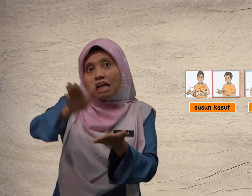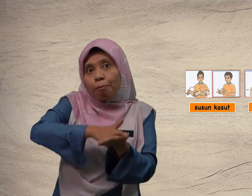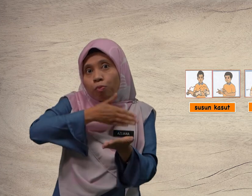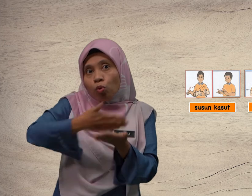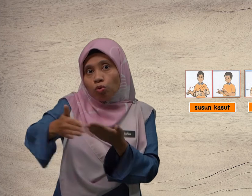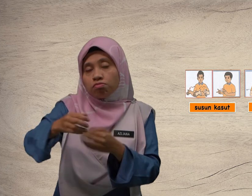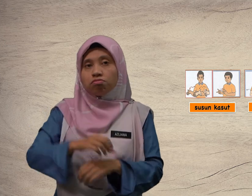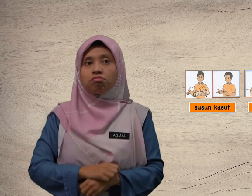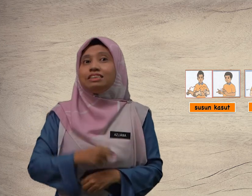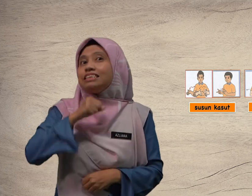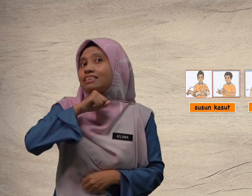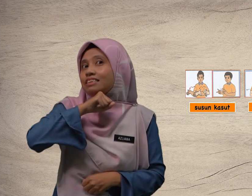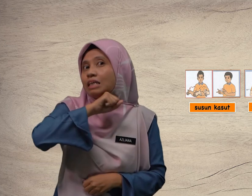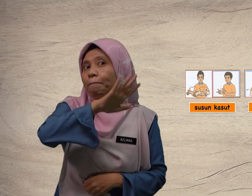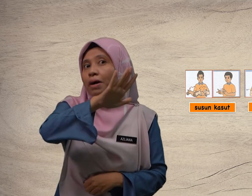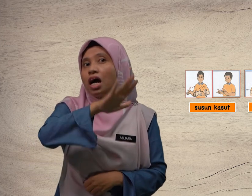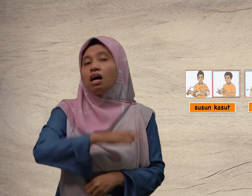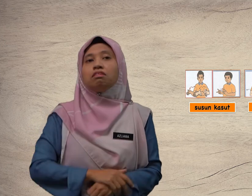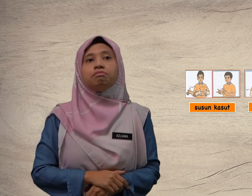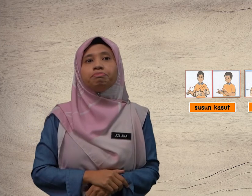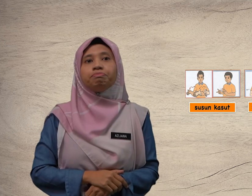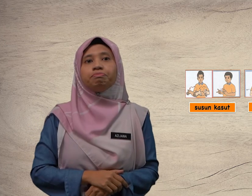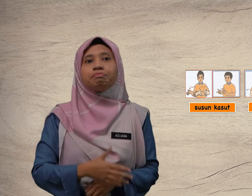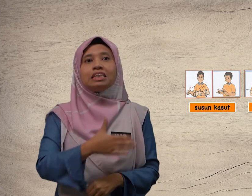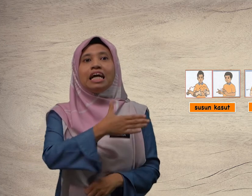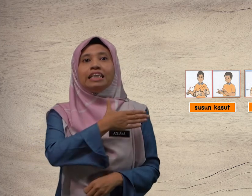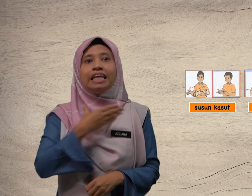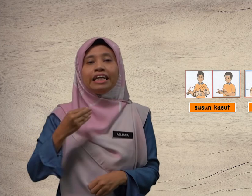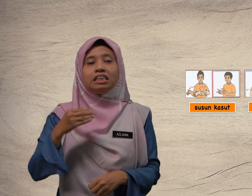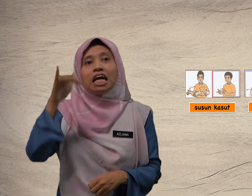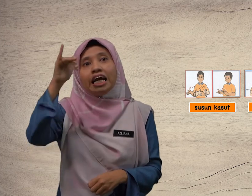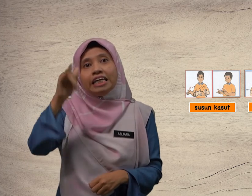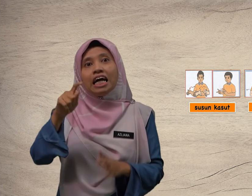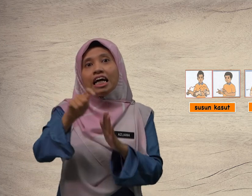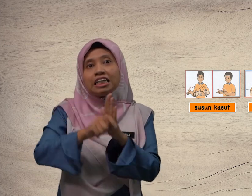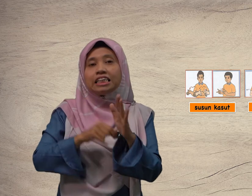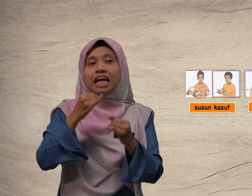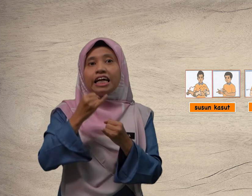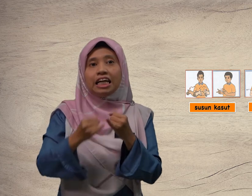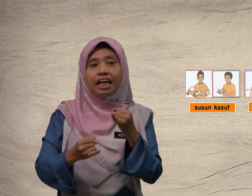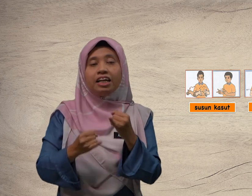sapu sampah. Dan, yang terakhir,